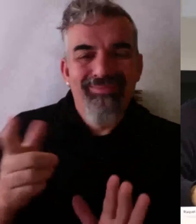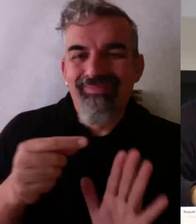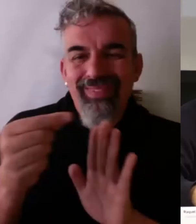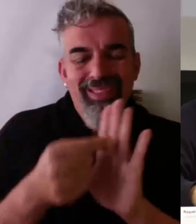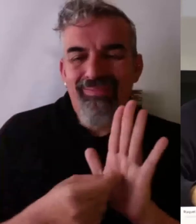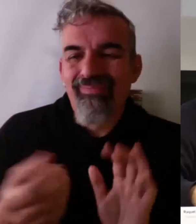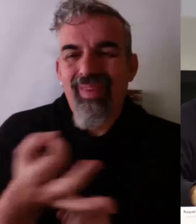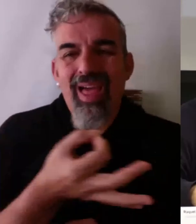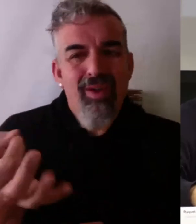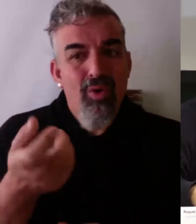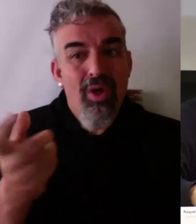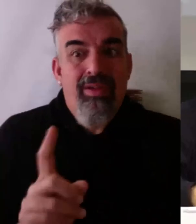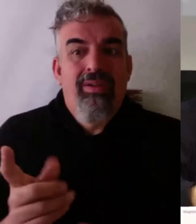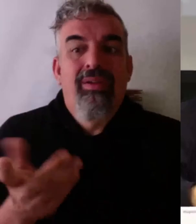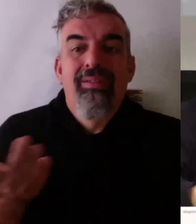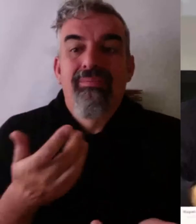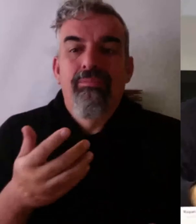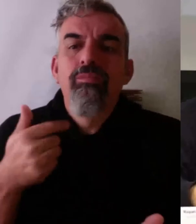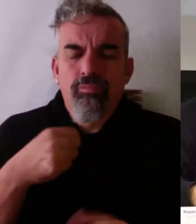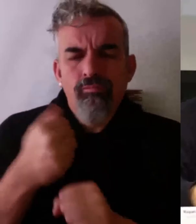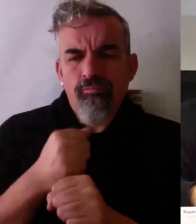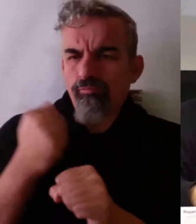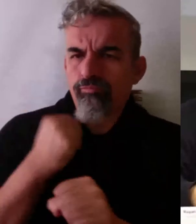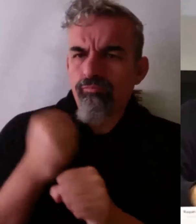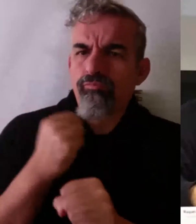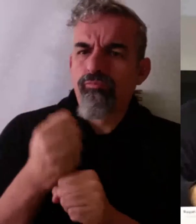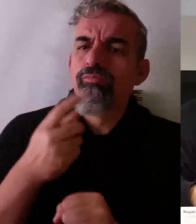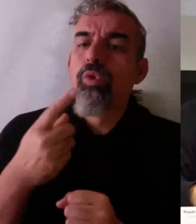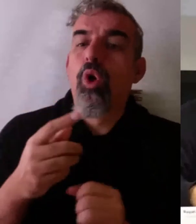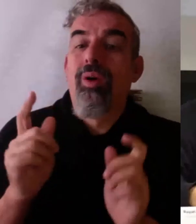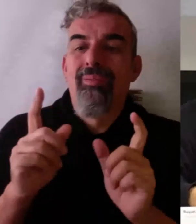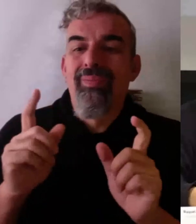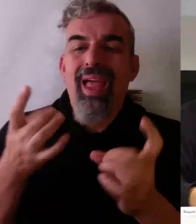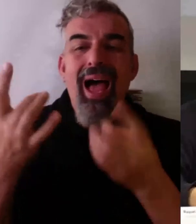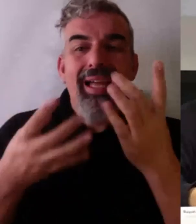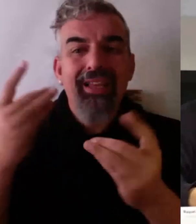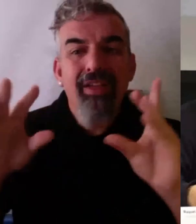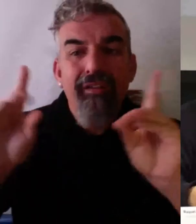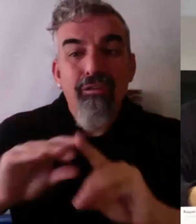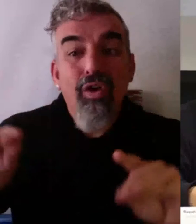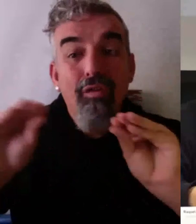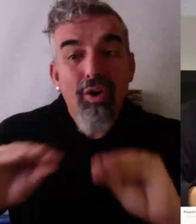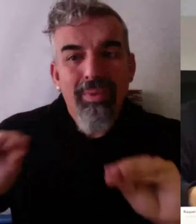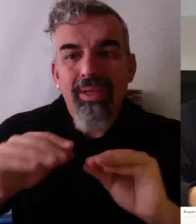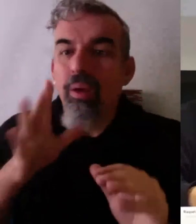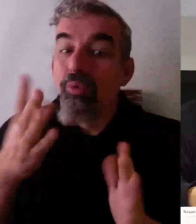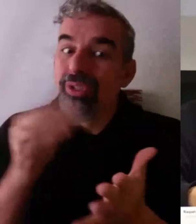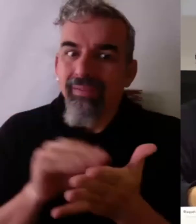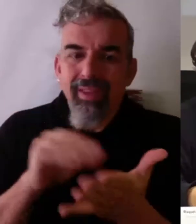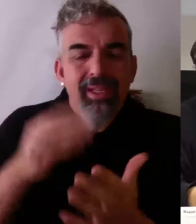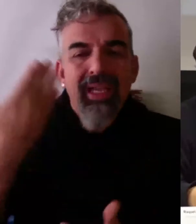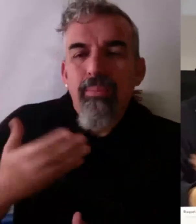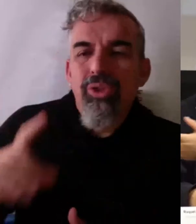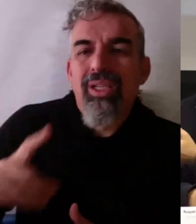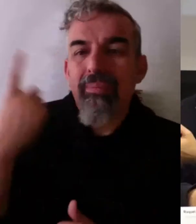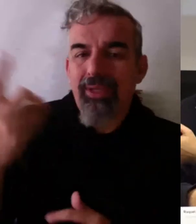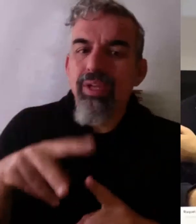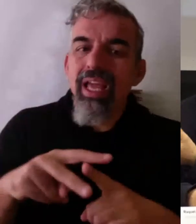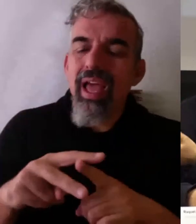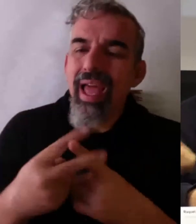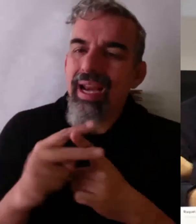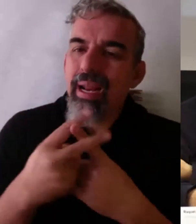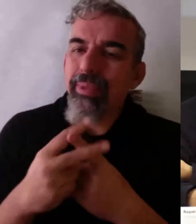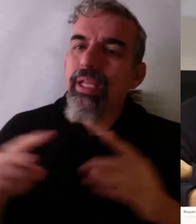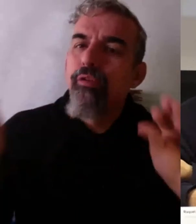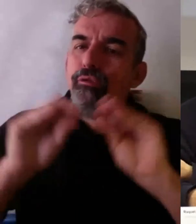me he topado con ello a pesar de intentar esa parte formativa. Y yo creo que la clave es eso. Muchas herramientas formativas y